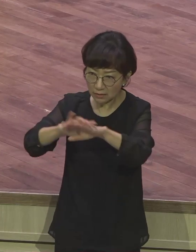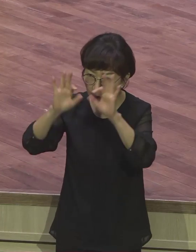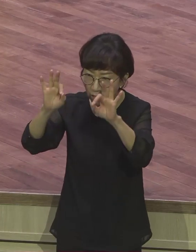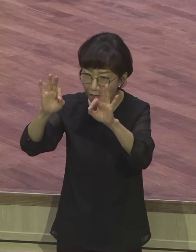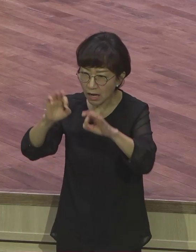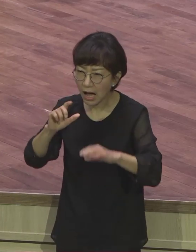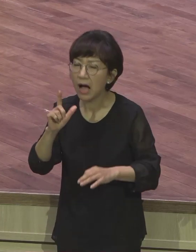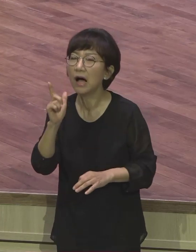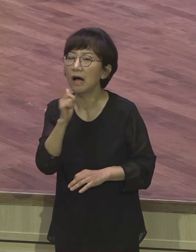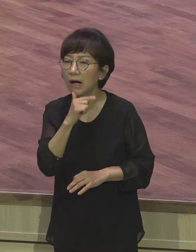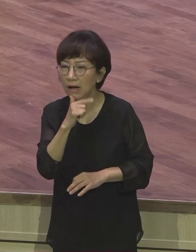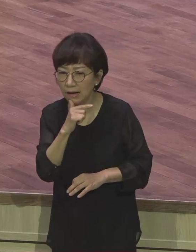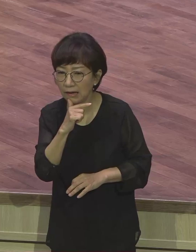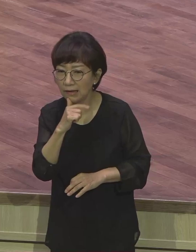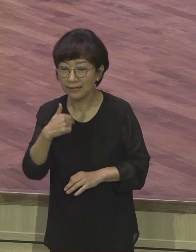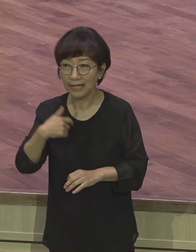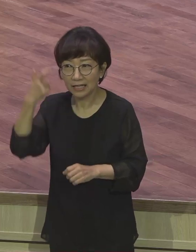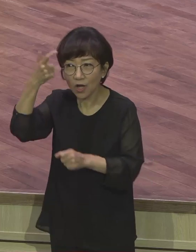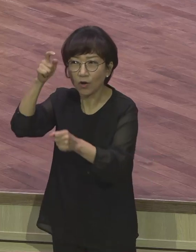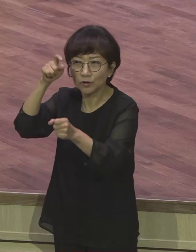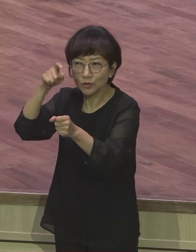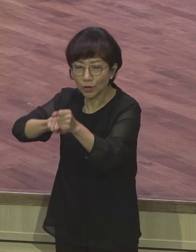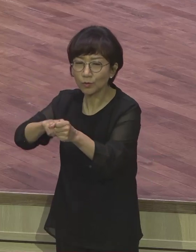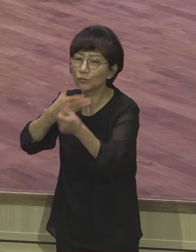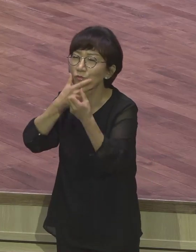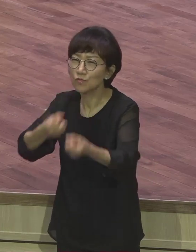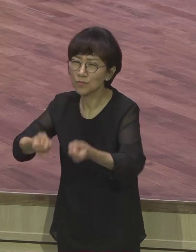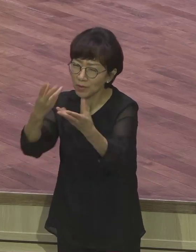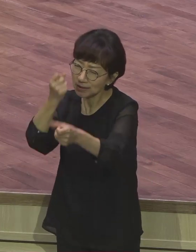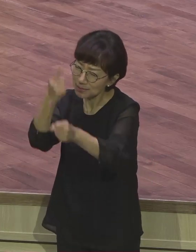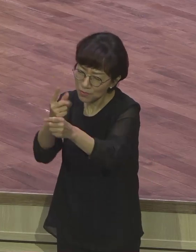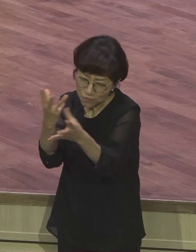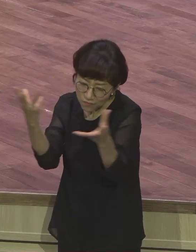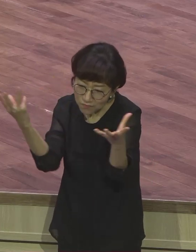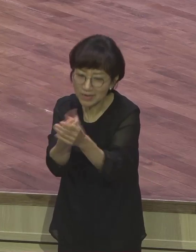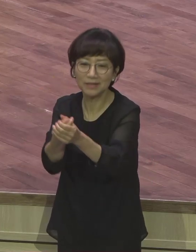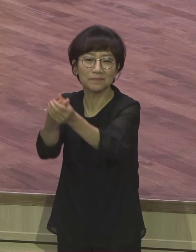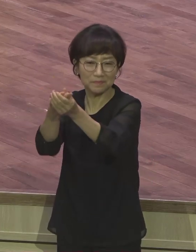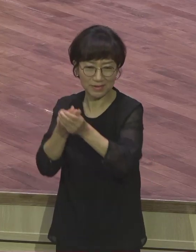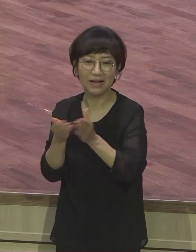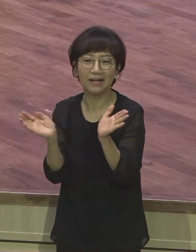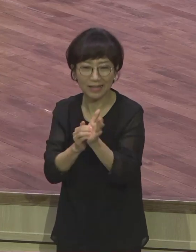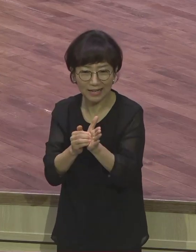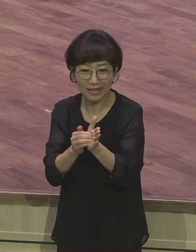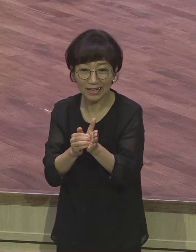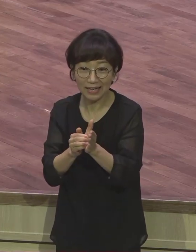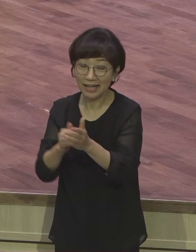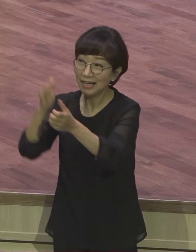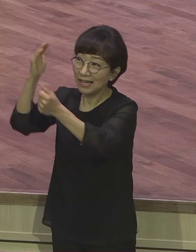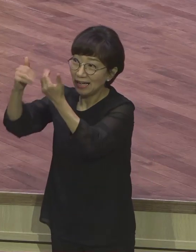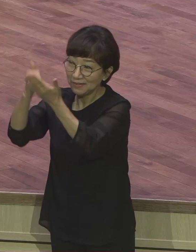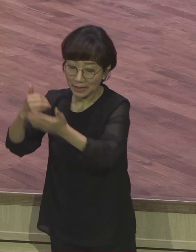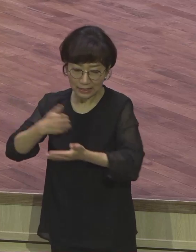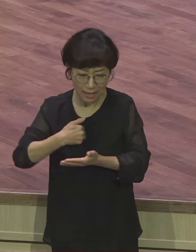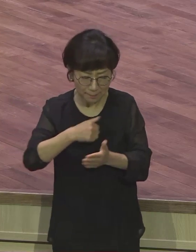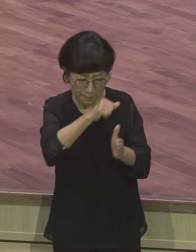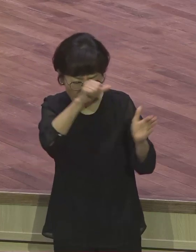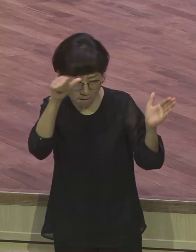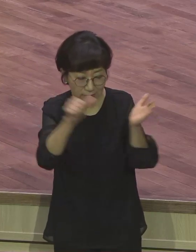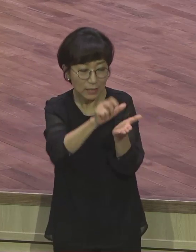영적인 축복을 다 받았구나. 하나님이 나에게 인생의 모든 문제를 미리 다 해결해 주셨구나. 완전히